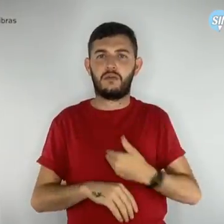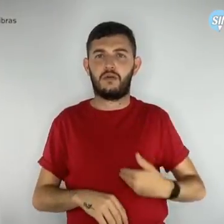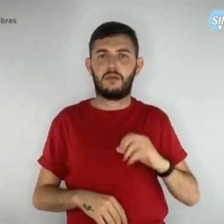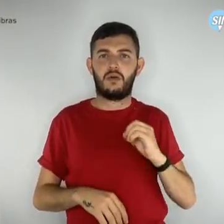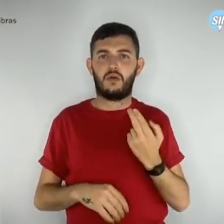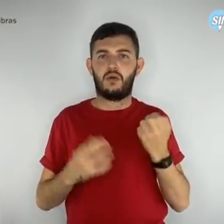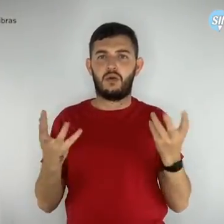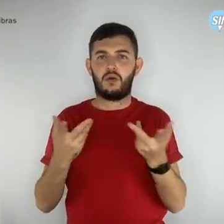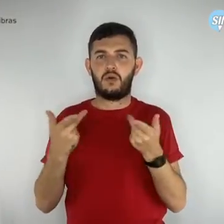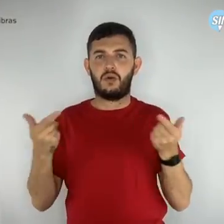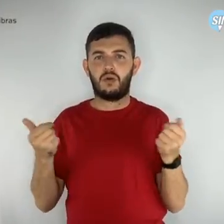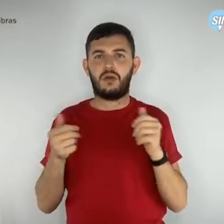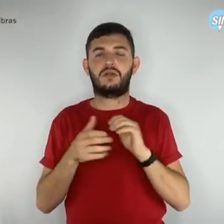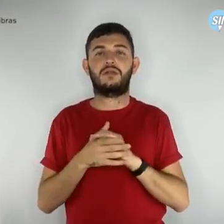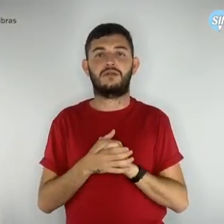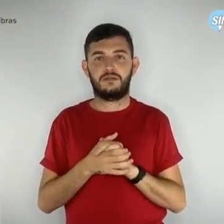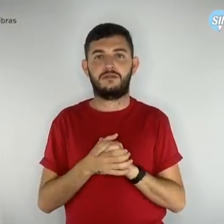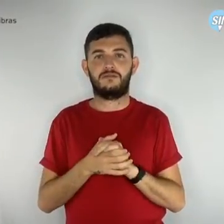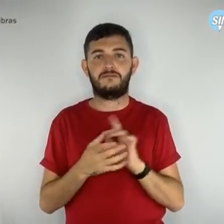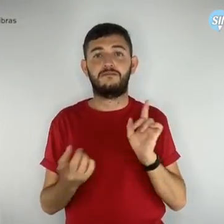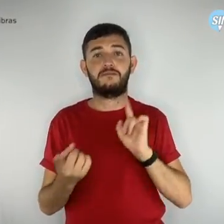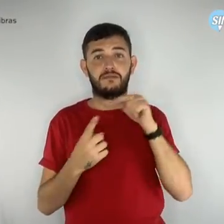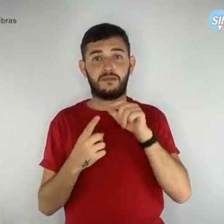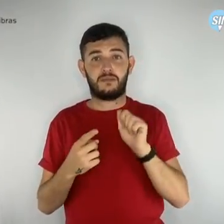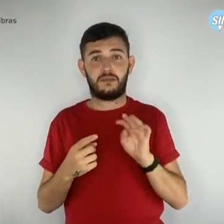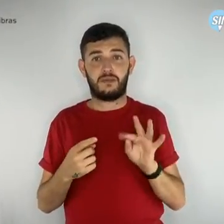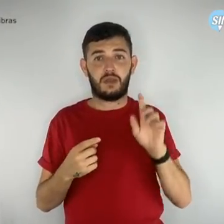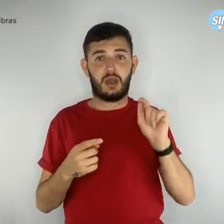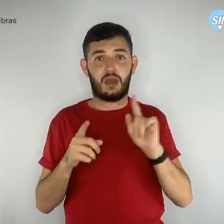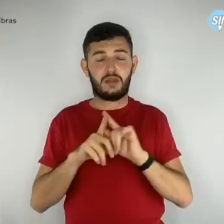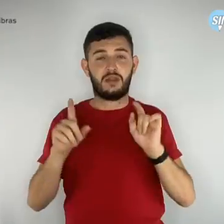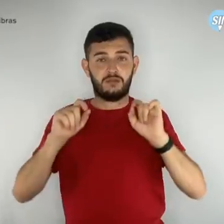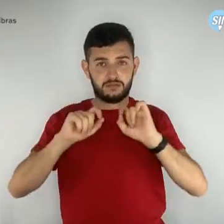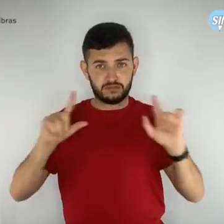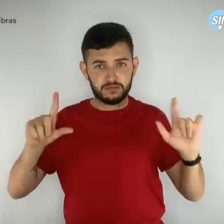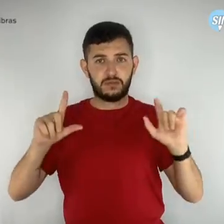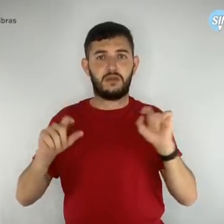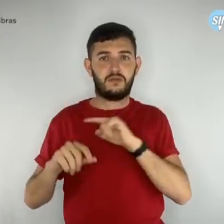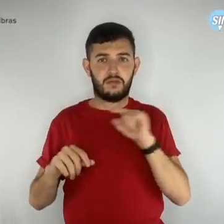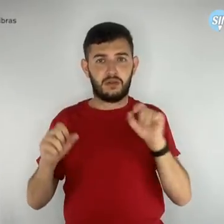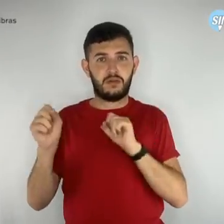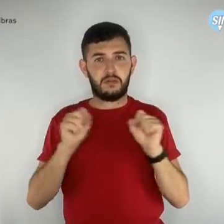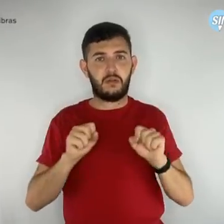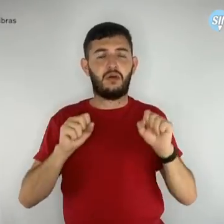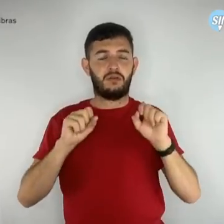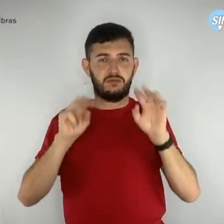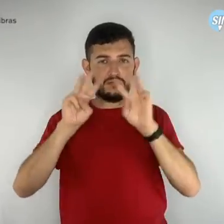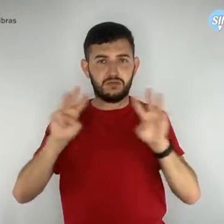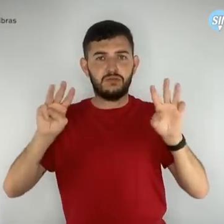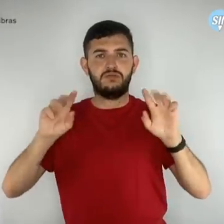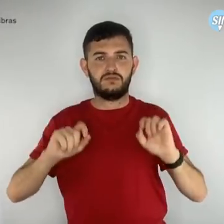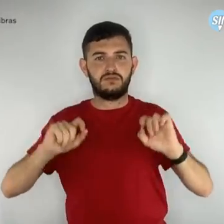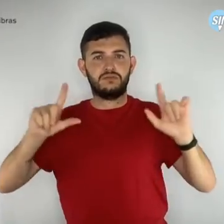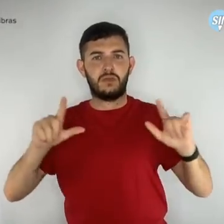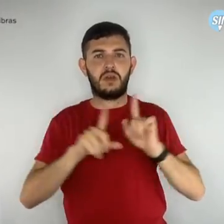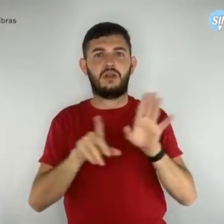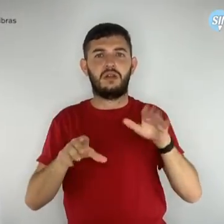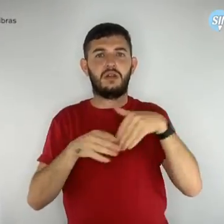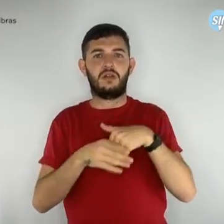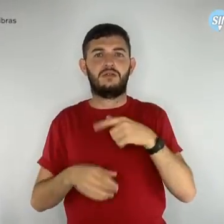Para acessar a ata, clique, eleja seu delegado sindical e fortaleça nossa rede